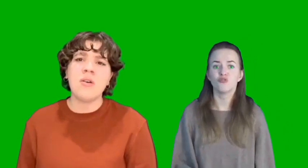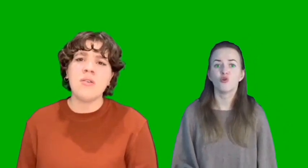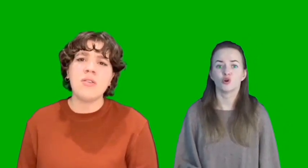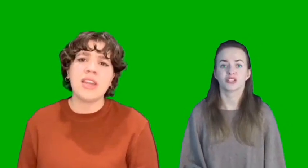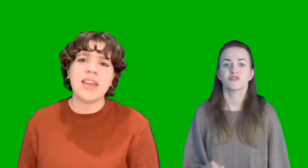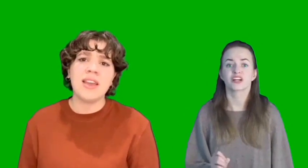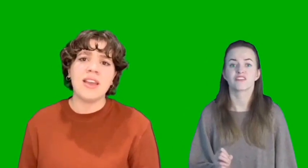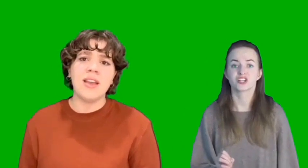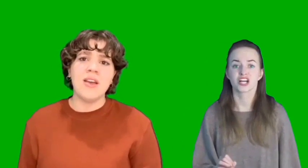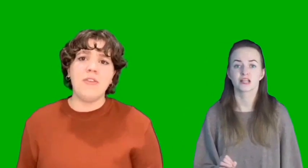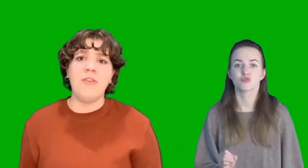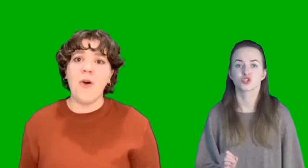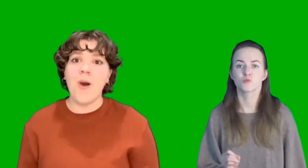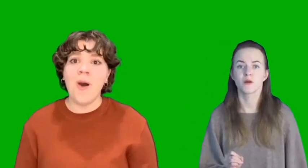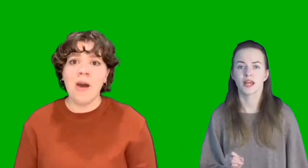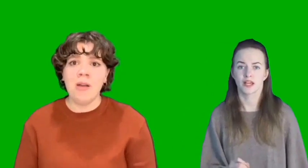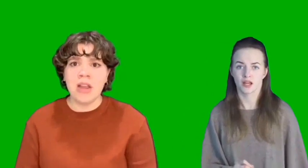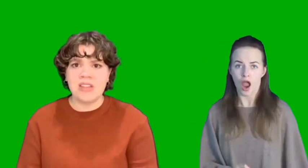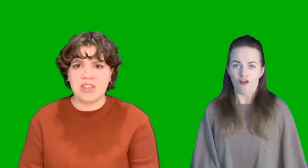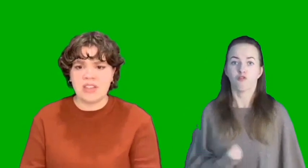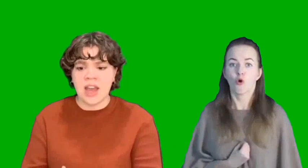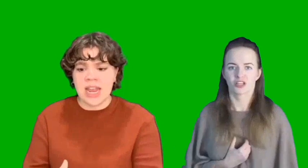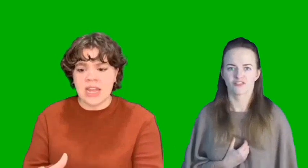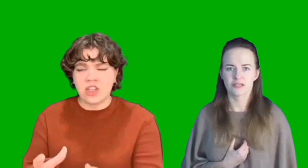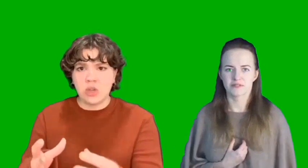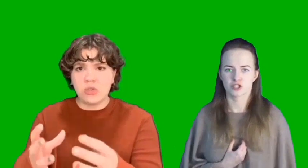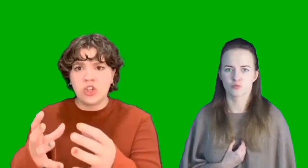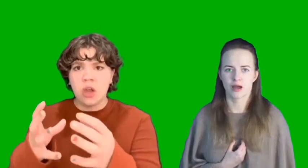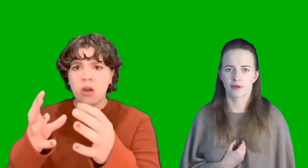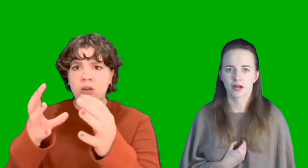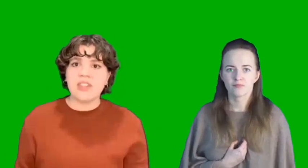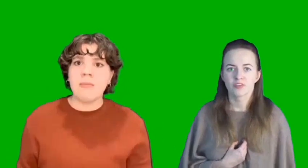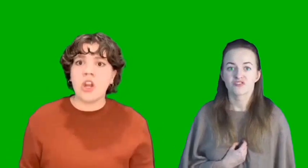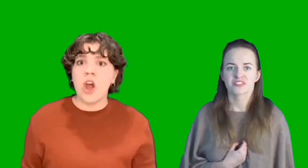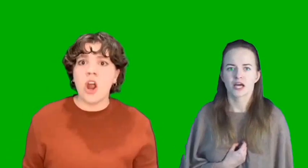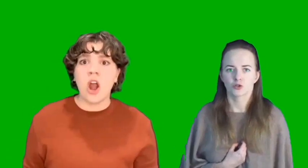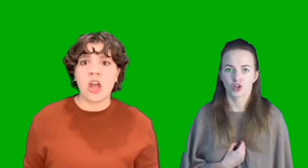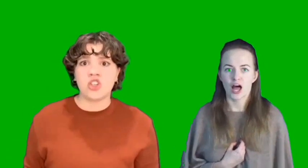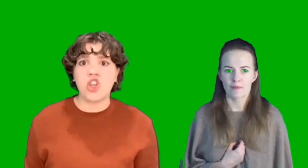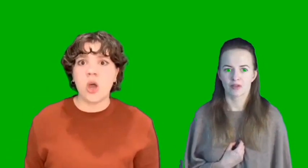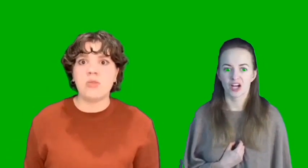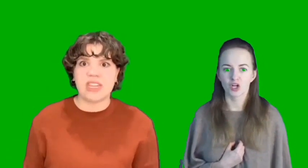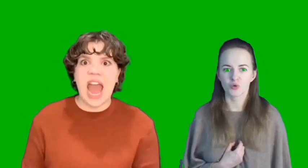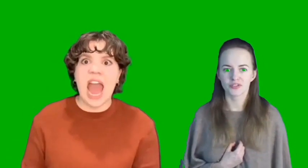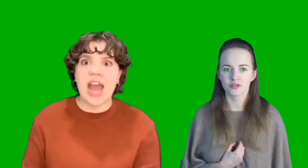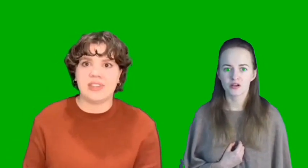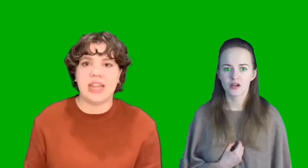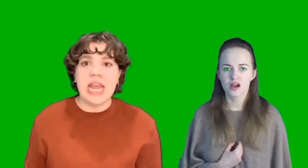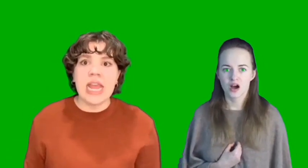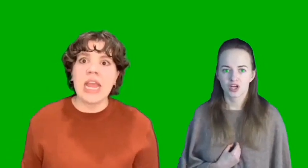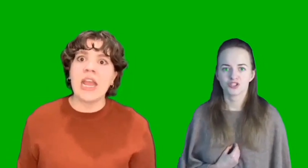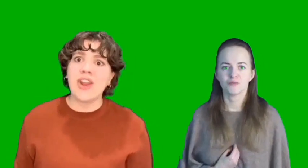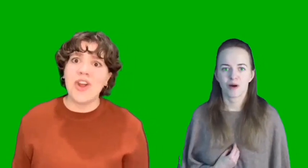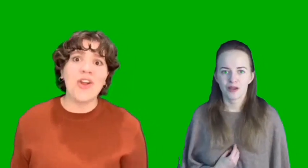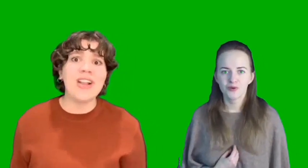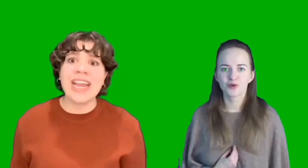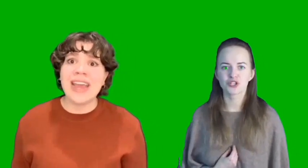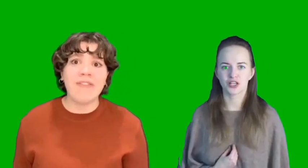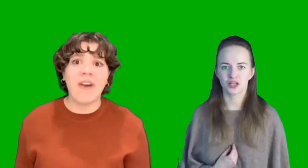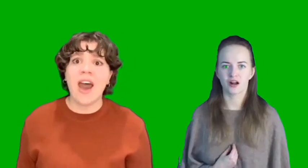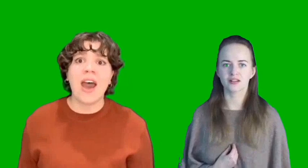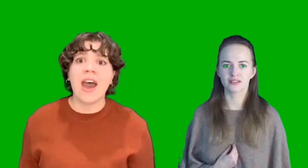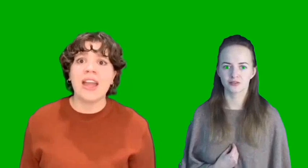бешеные волки в кровожадном иступлении, В горло цепятся зубами, Встанут лапами на грудь. Ты